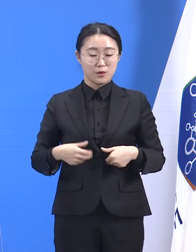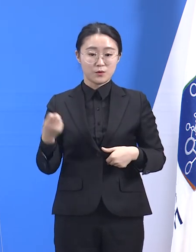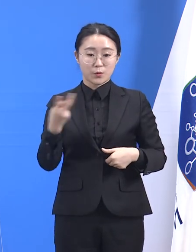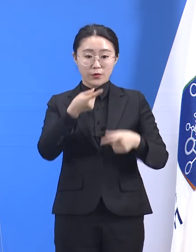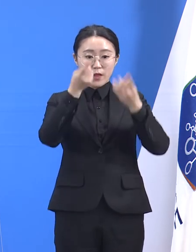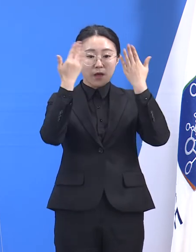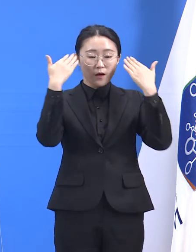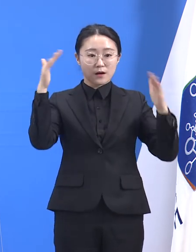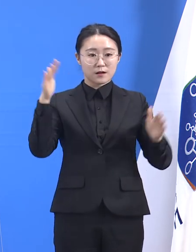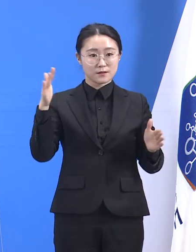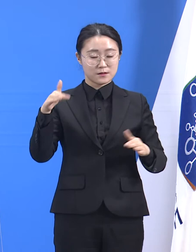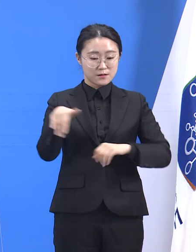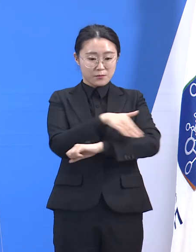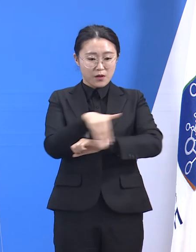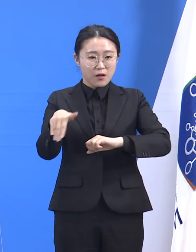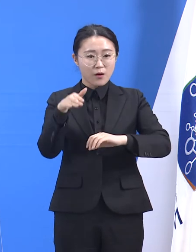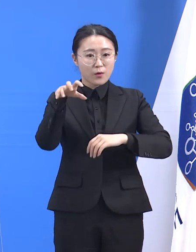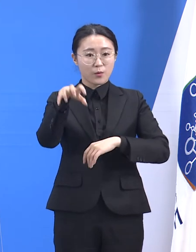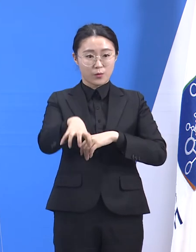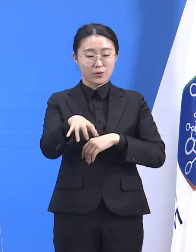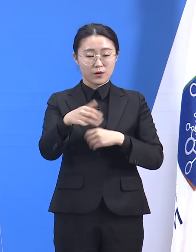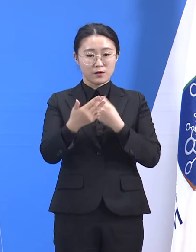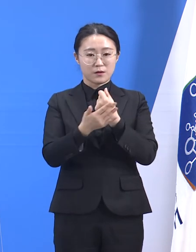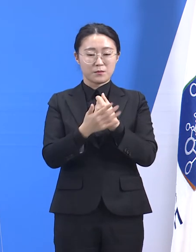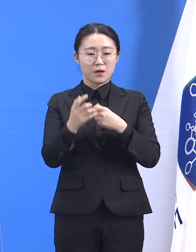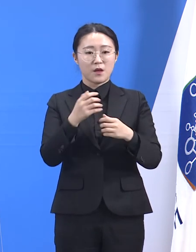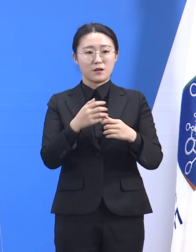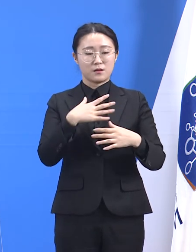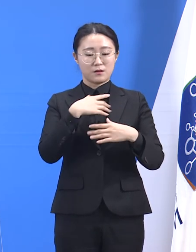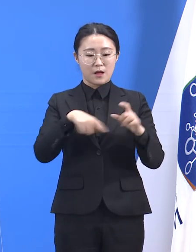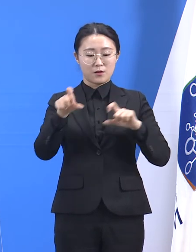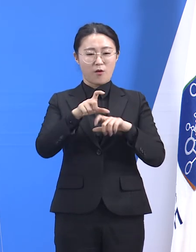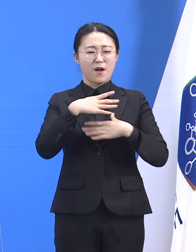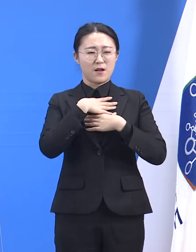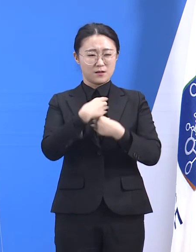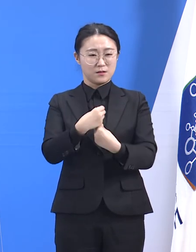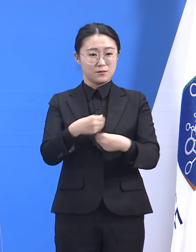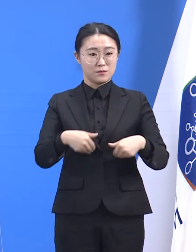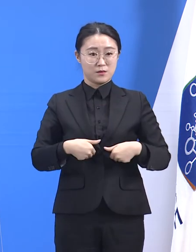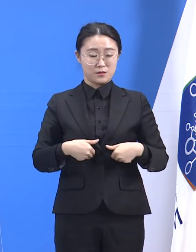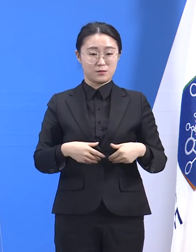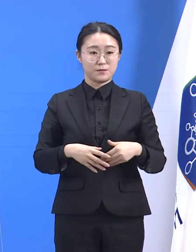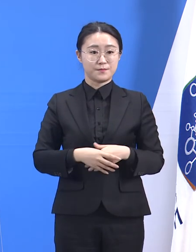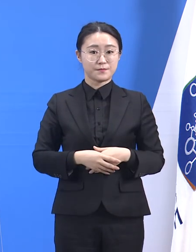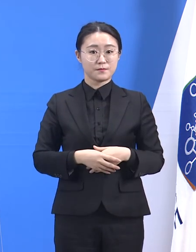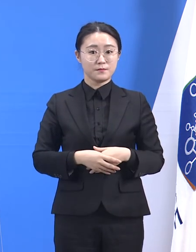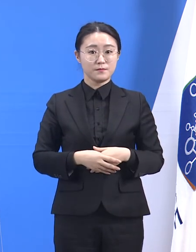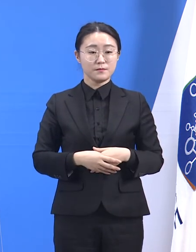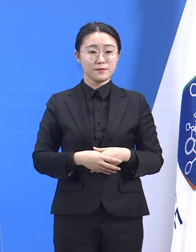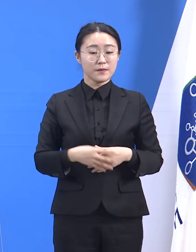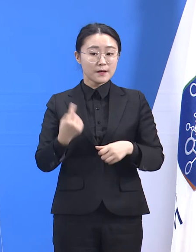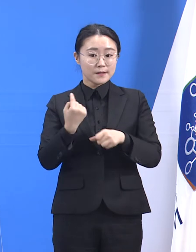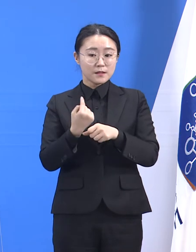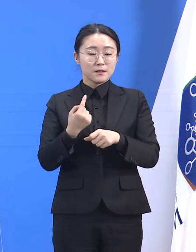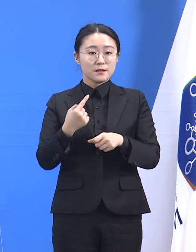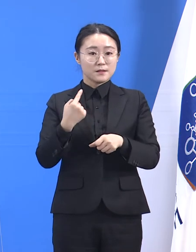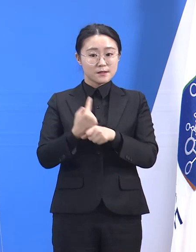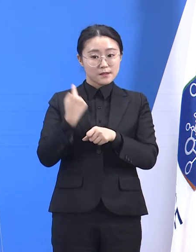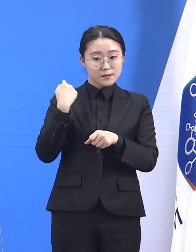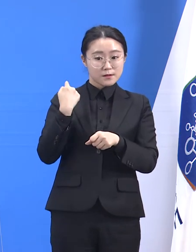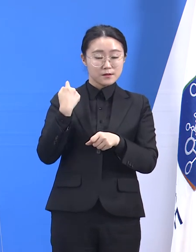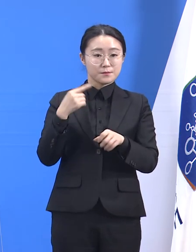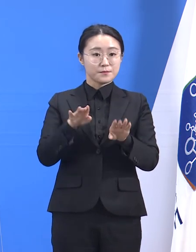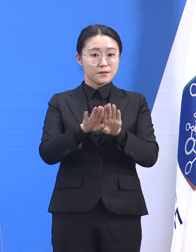방역대책에 철저함을 기여했습니다. 작년 12월 17일 개소 이후 약 6주간 운영되었고